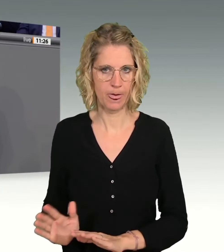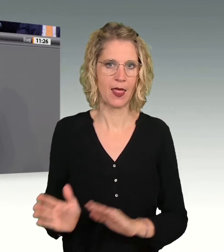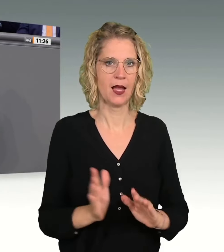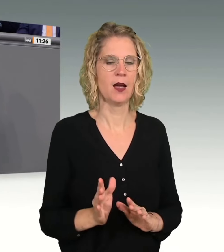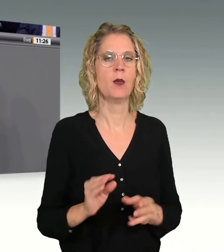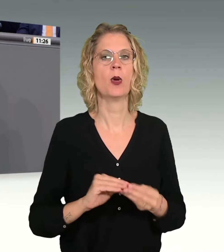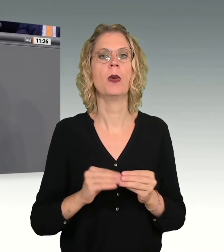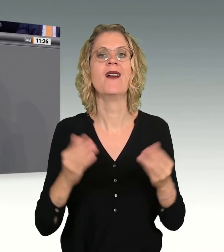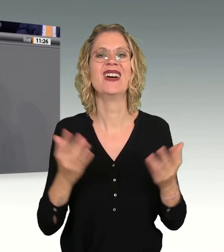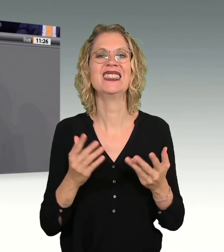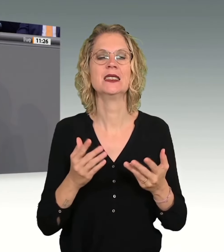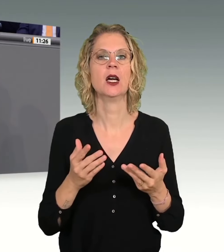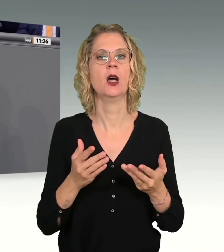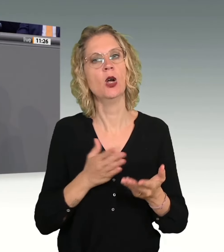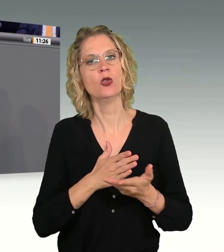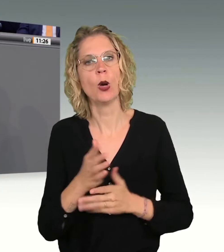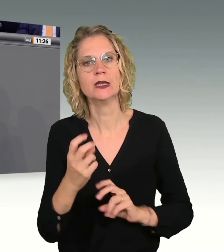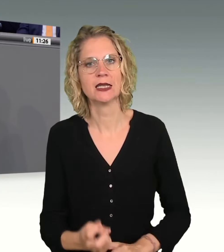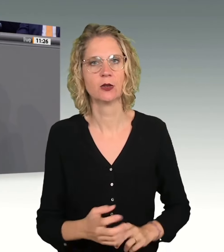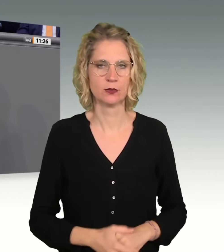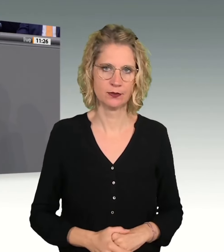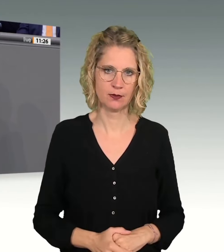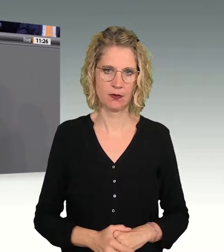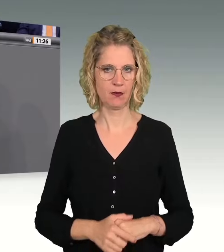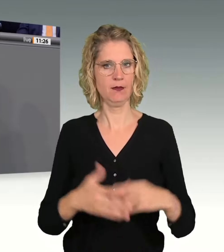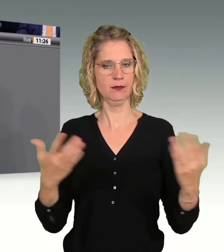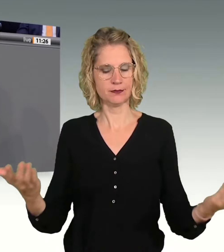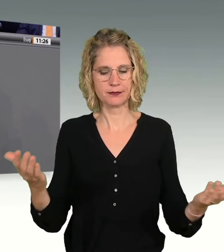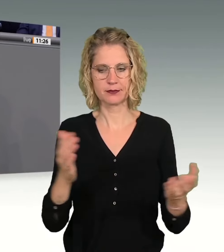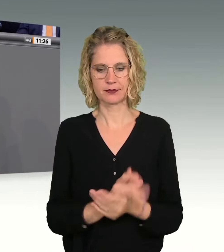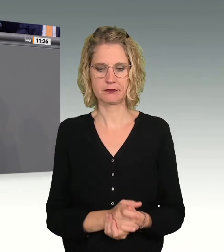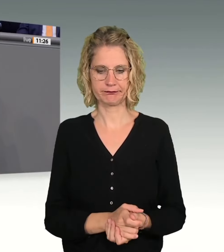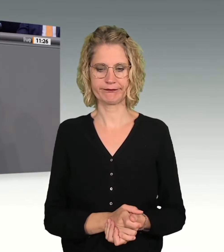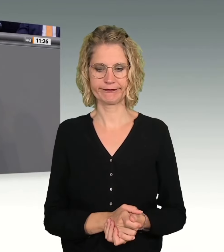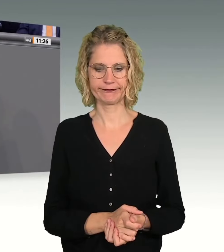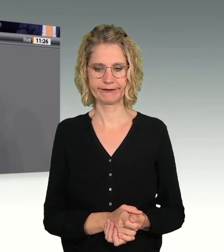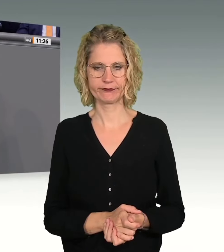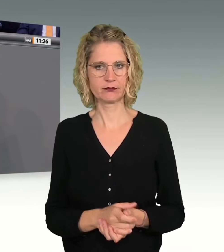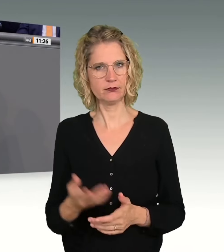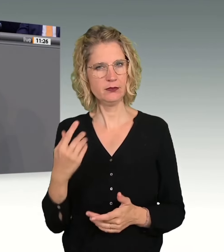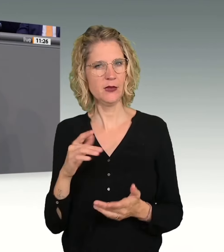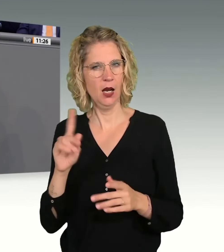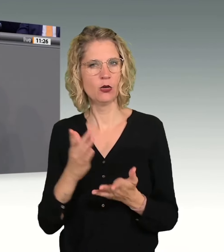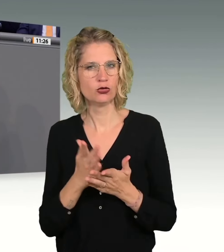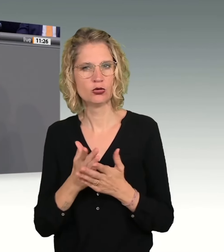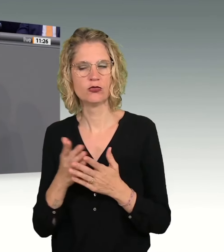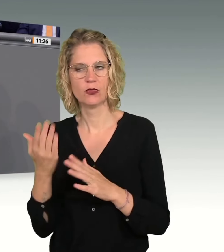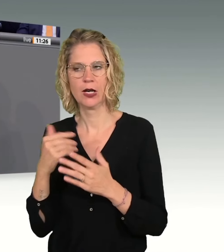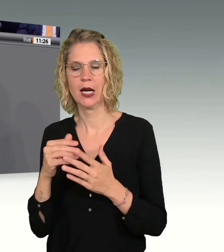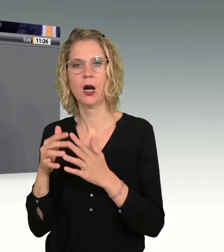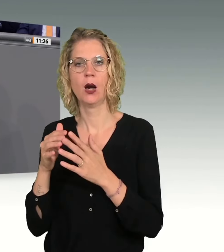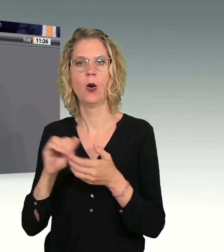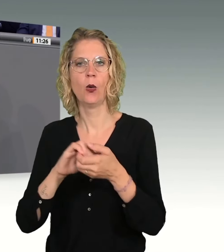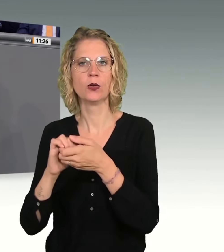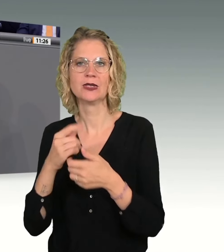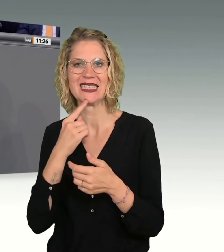Durchsetzung. Das hat verschiedene Gründe, vor allem auch die von der Union angesprochene hohe Dunkelziffer. Viele dieser